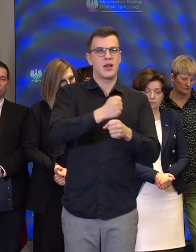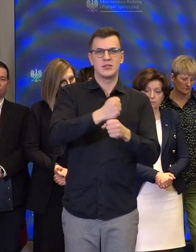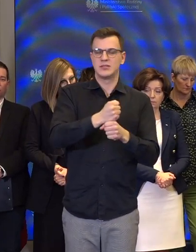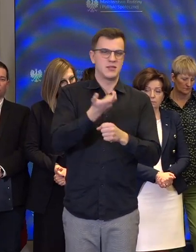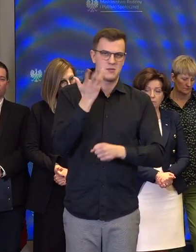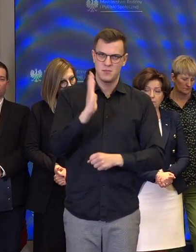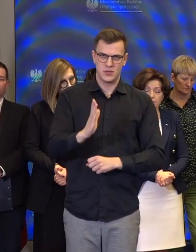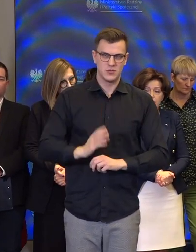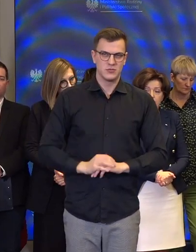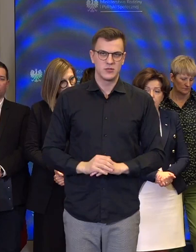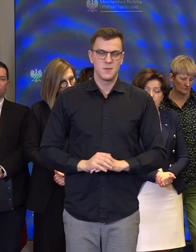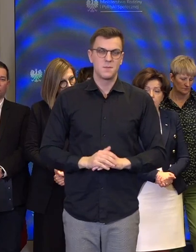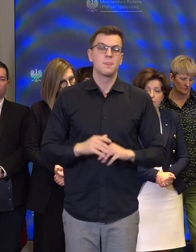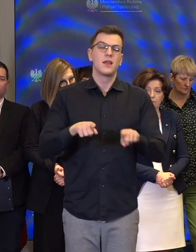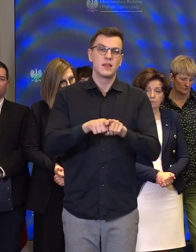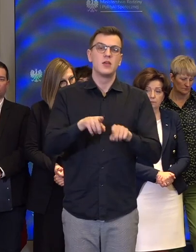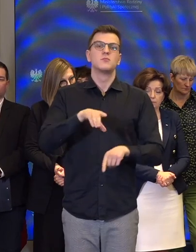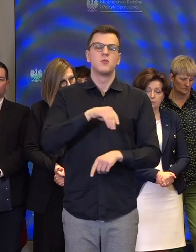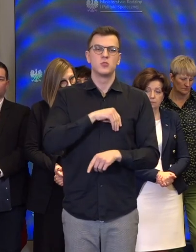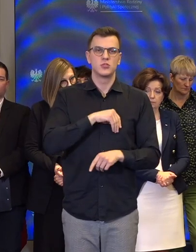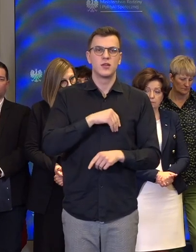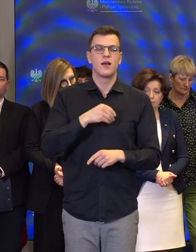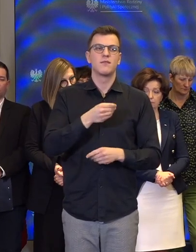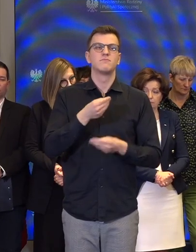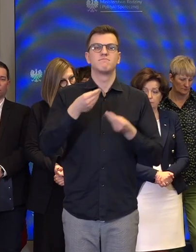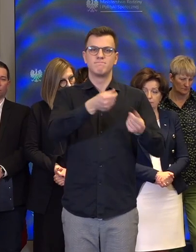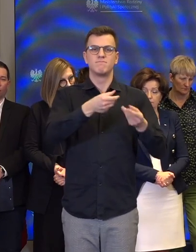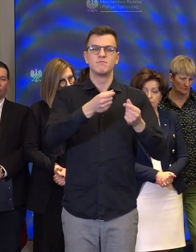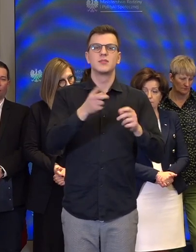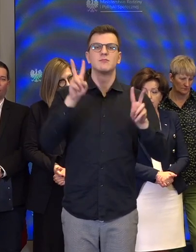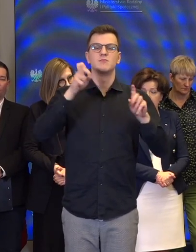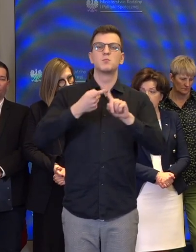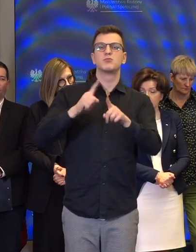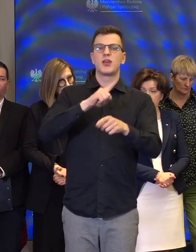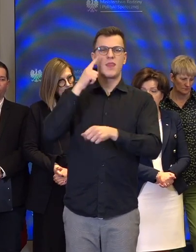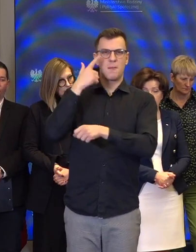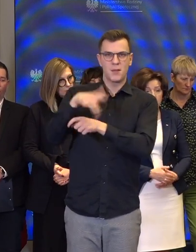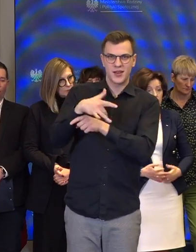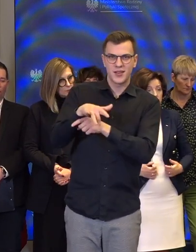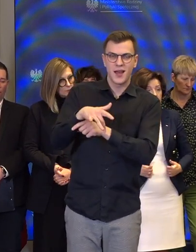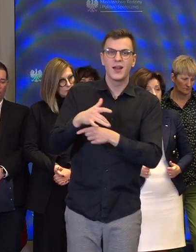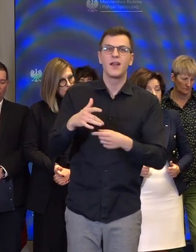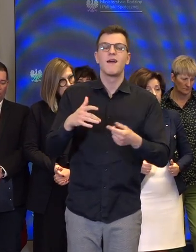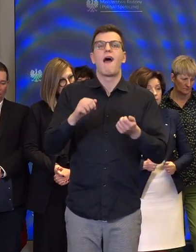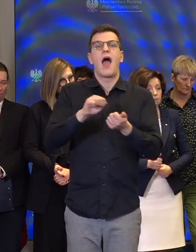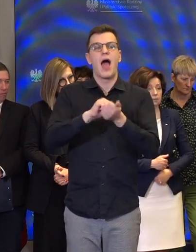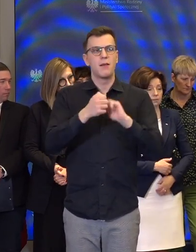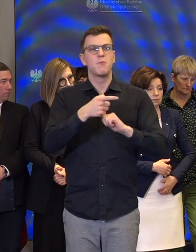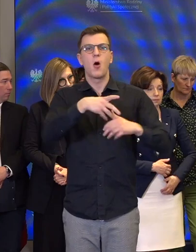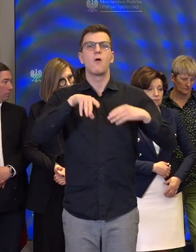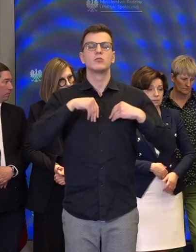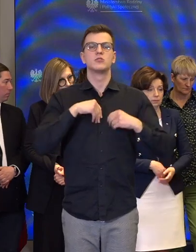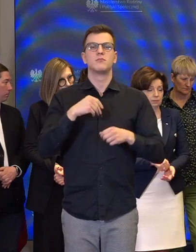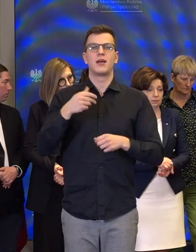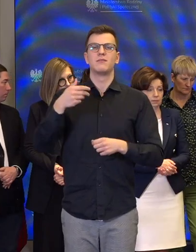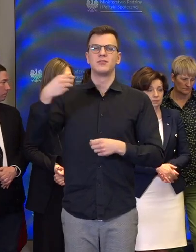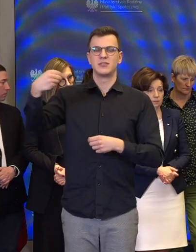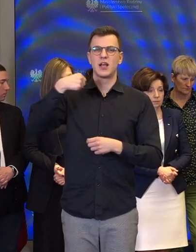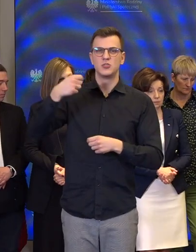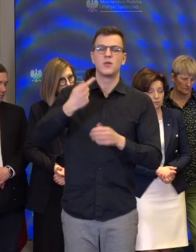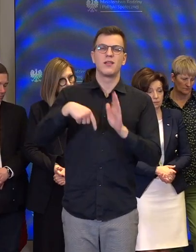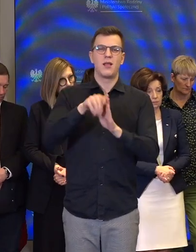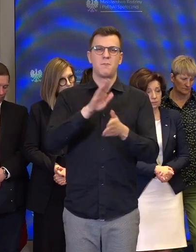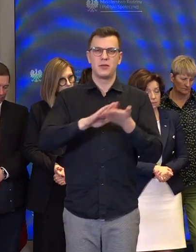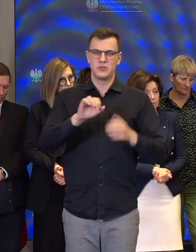Jest możliwość przejścia na świadczenie przedemerytalne lub korzystania z zasiłku dla bezrobotnych i